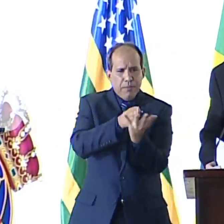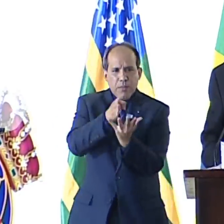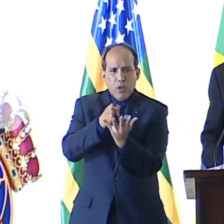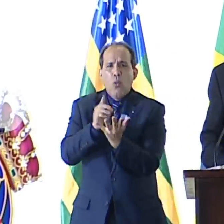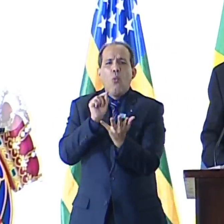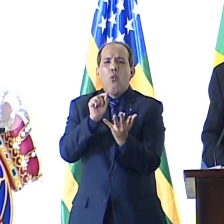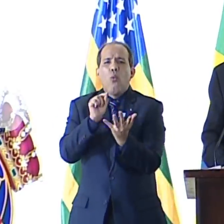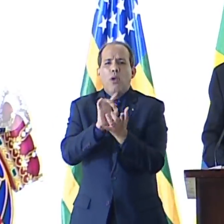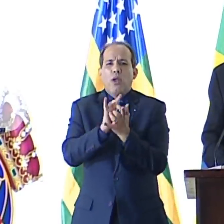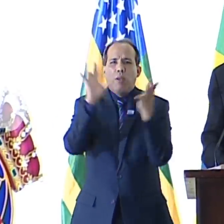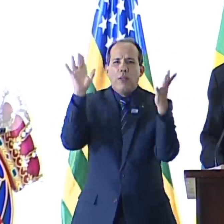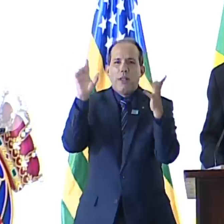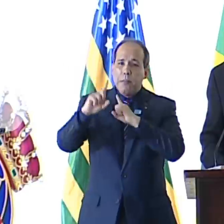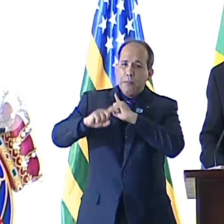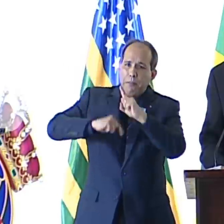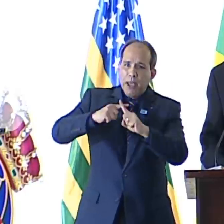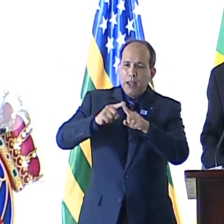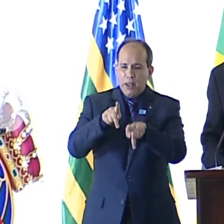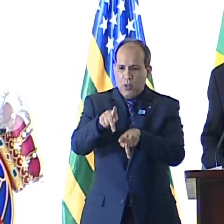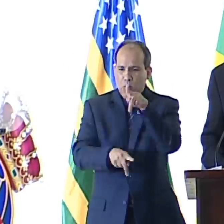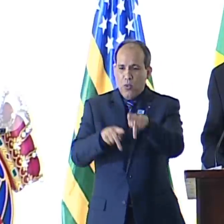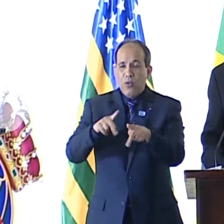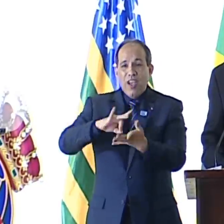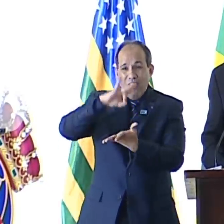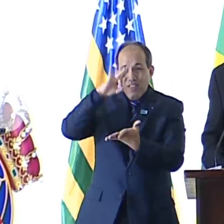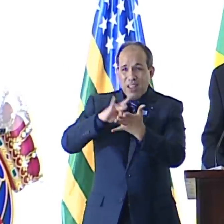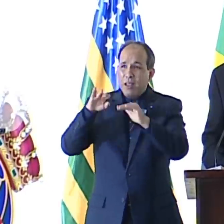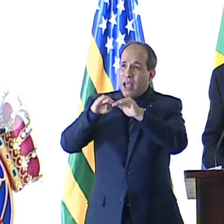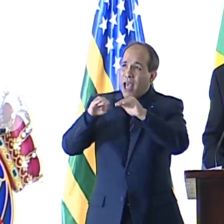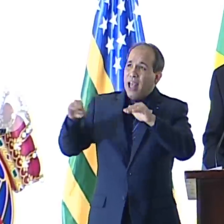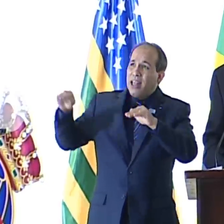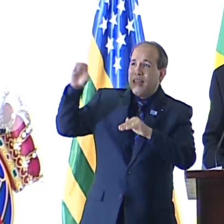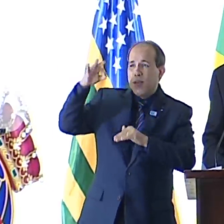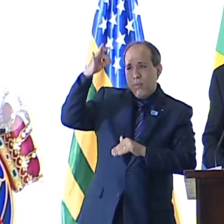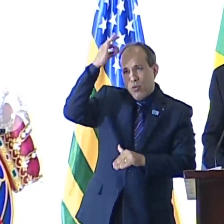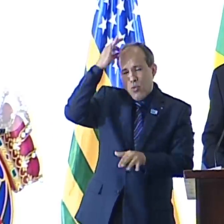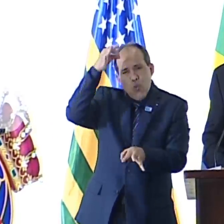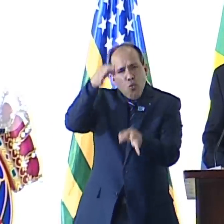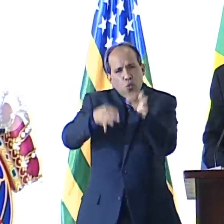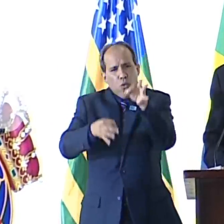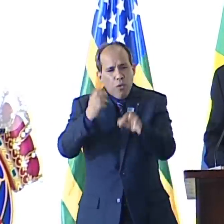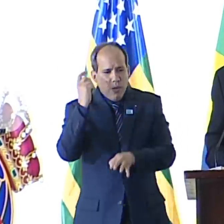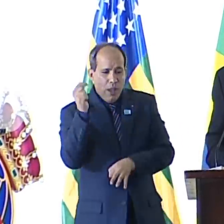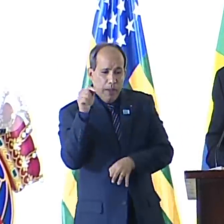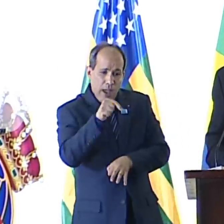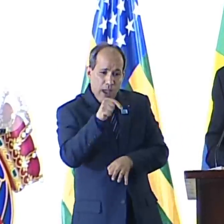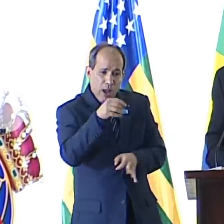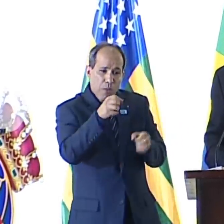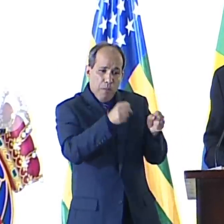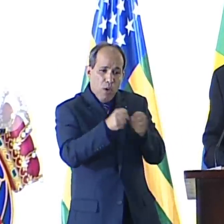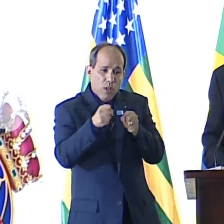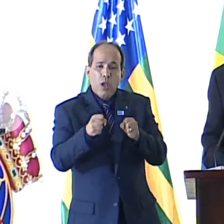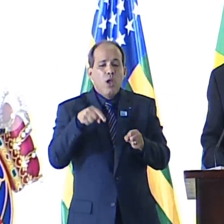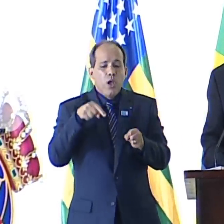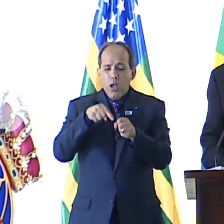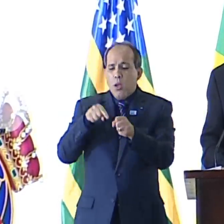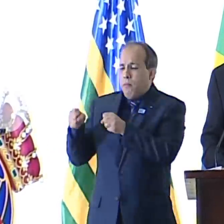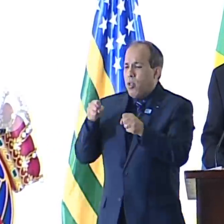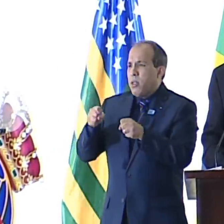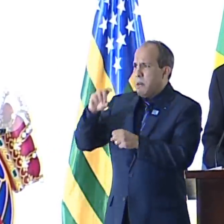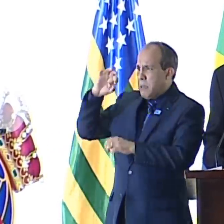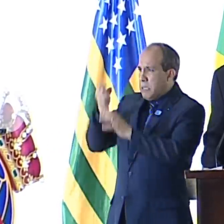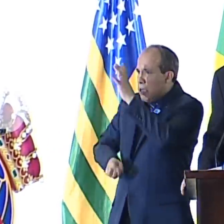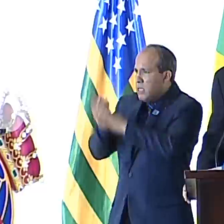a liberdade e o povo. A verdade transcendente como critério que julga o poder e não o poder como critério que estabelece a verdade.